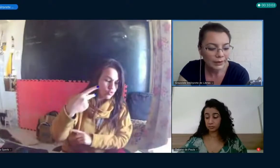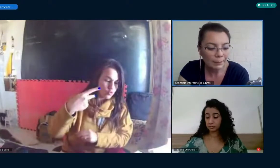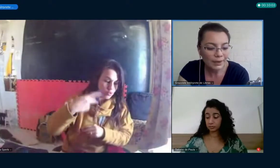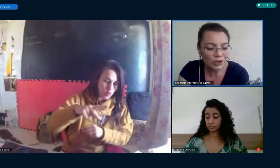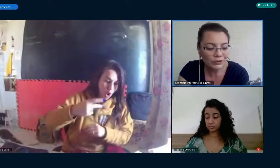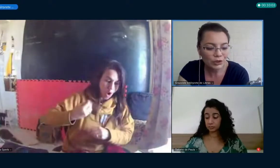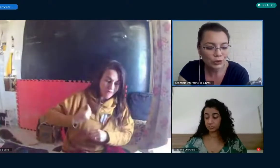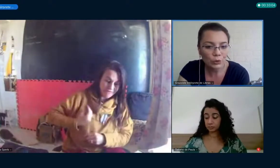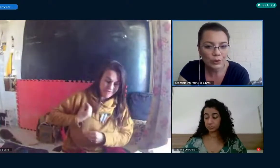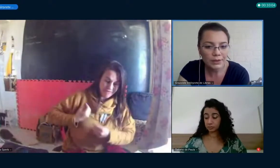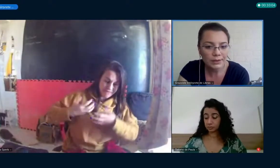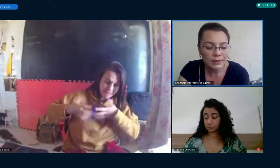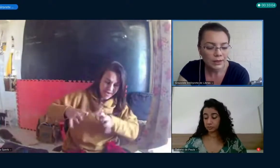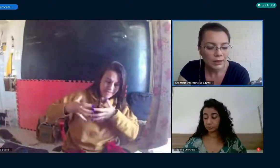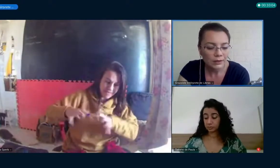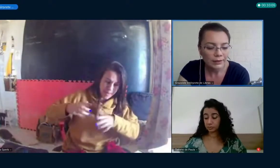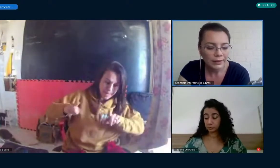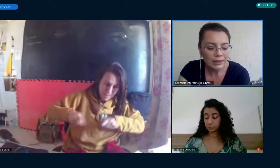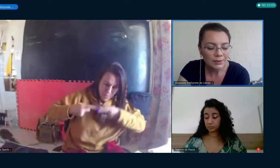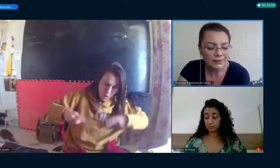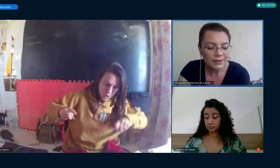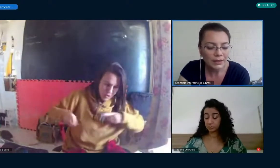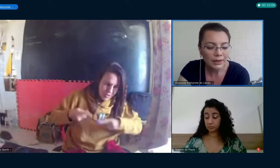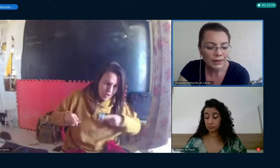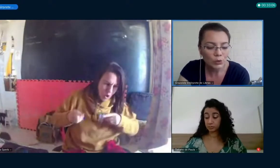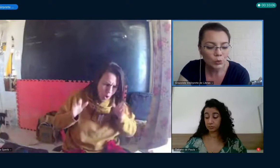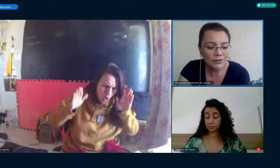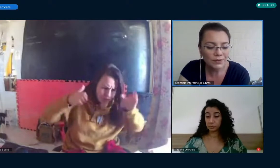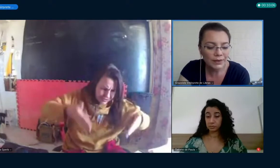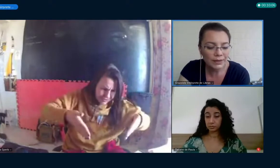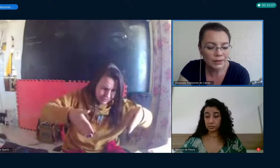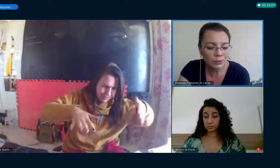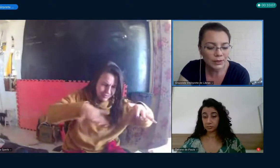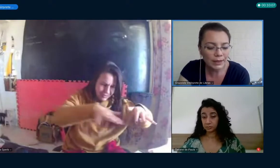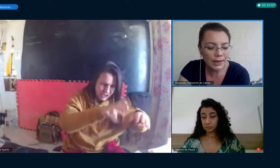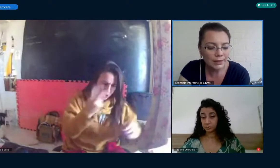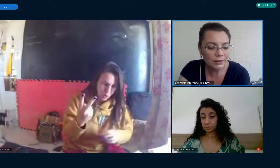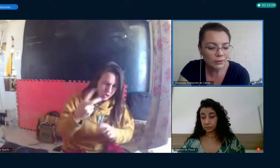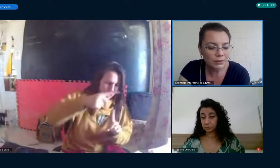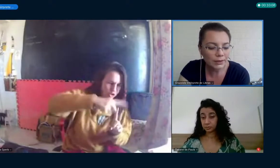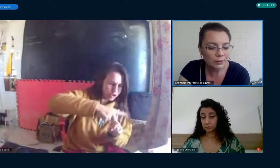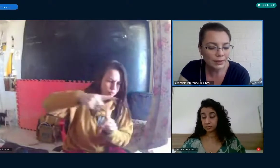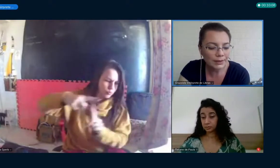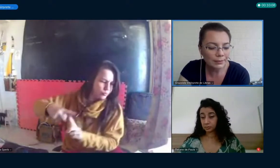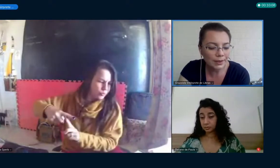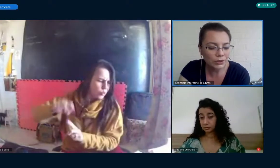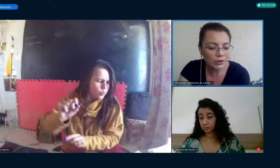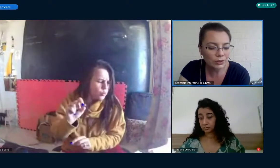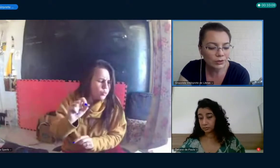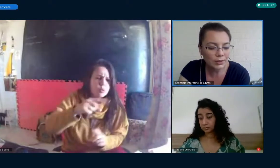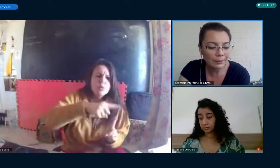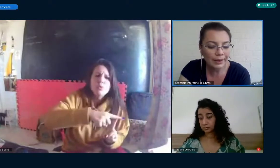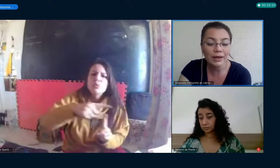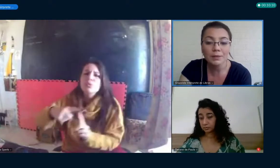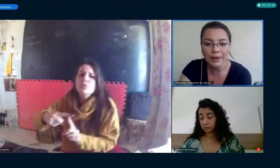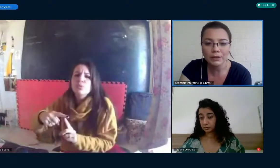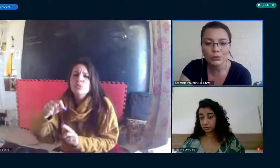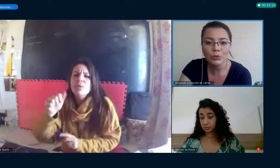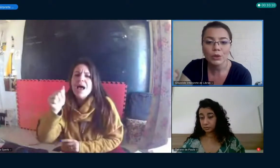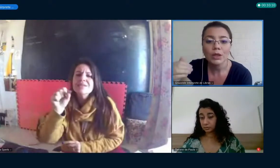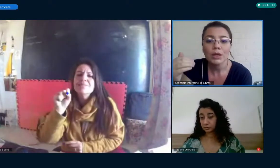E na página 22, entre aspas, estava assim, suas vivências musicais se concentram, basicamente, nesses dois